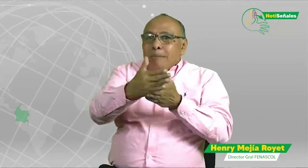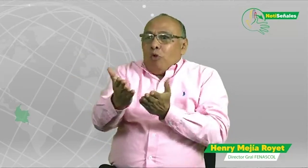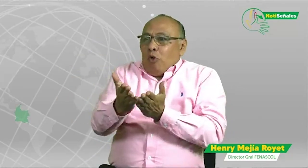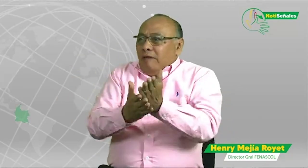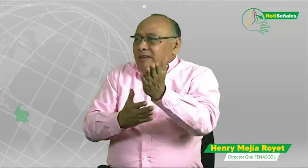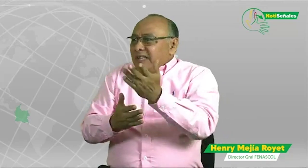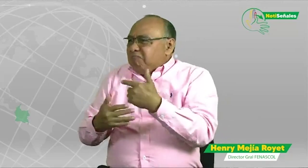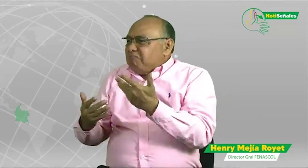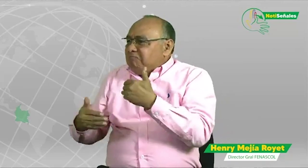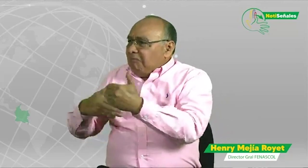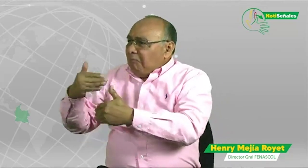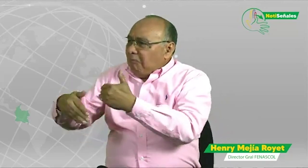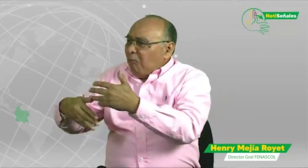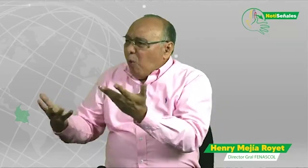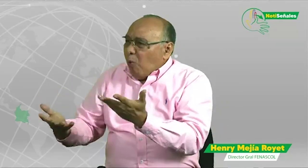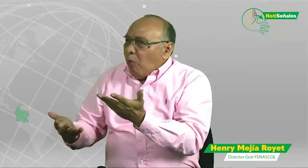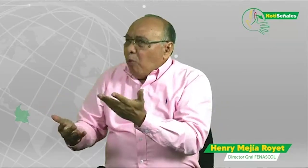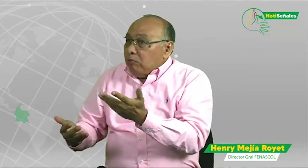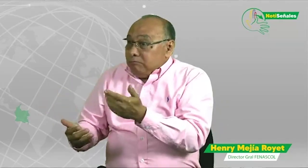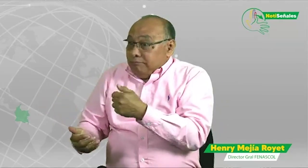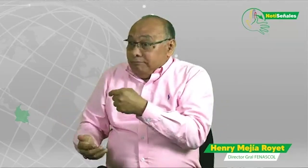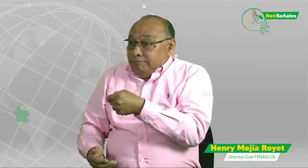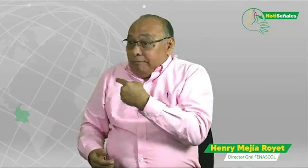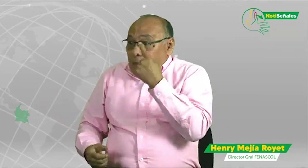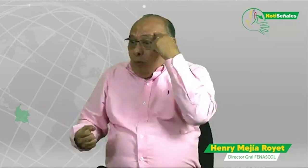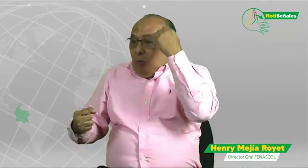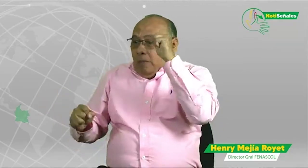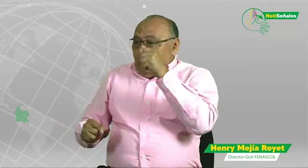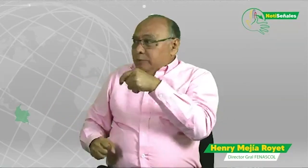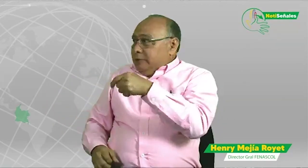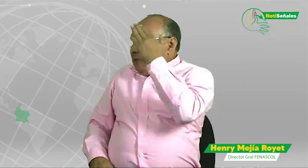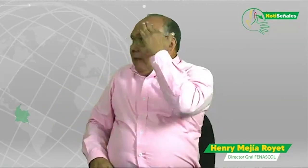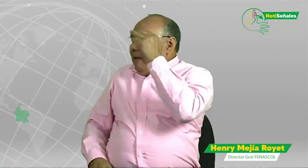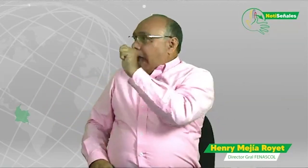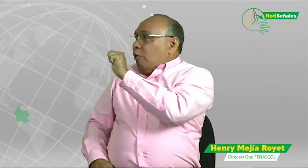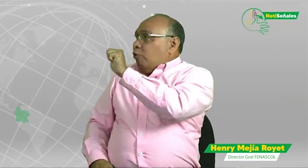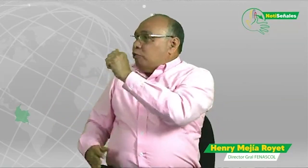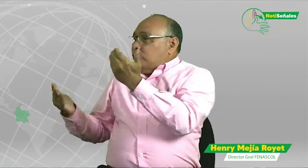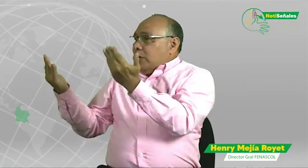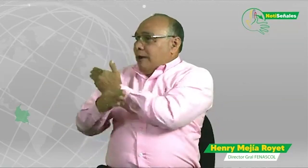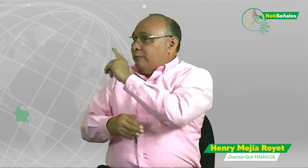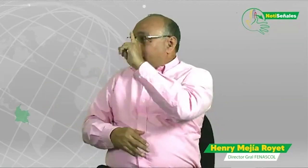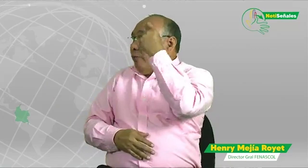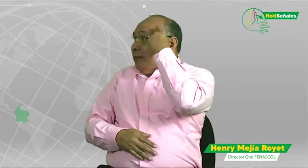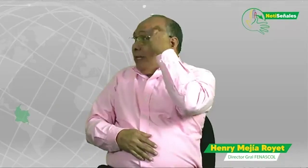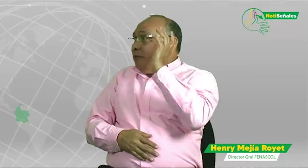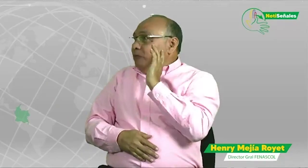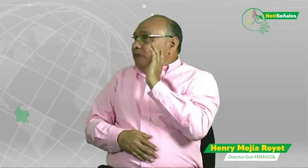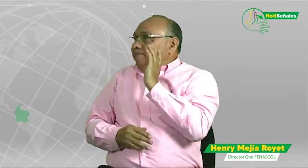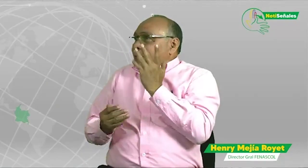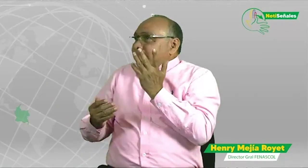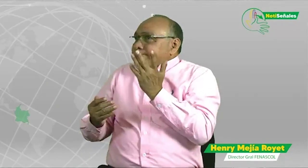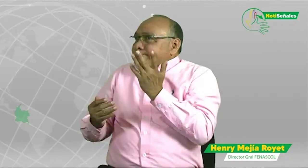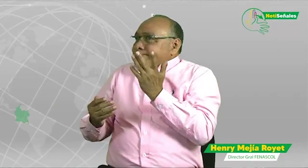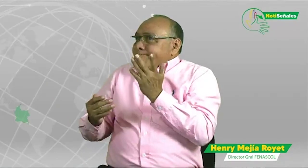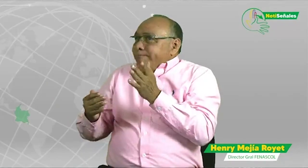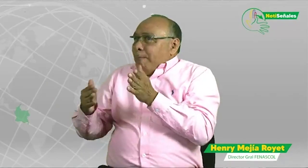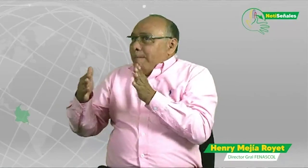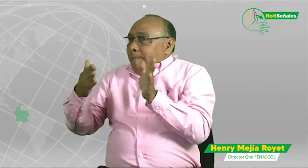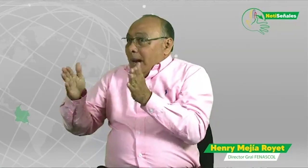como comunidad pues encontramos muchas barreras, quisiera saber cómo va ese plan, porque ahora para agosto tenemos